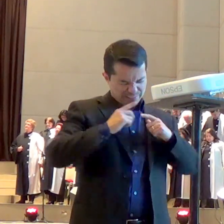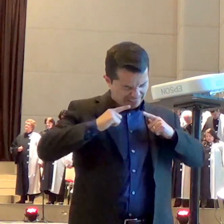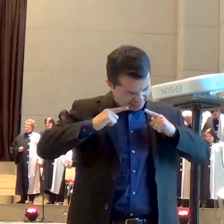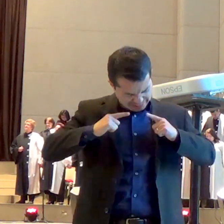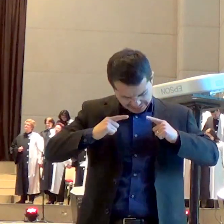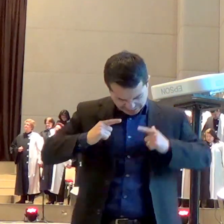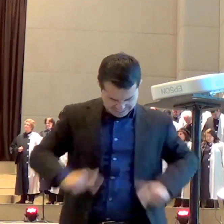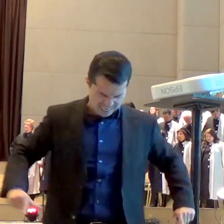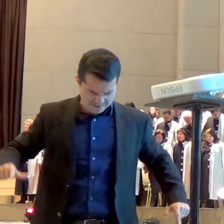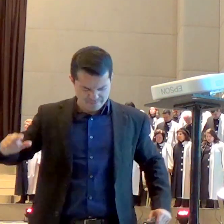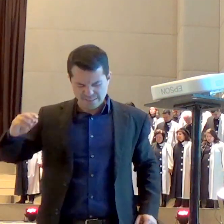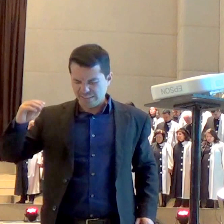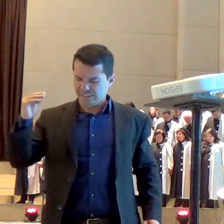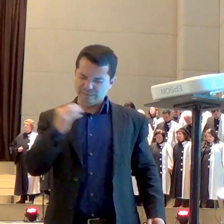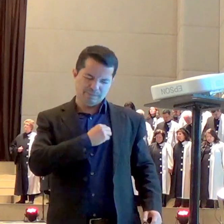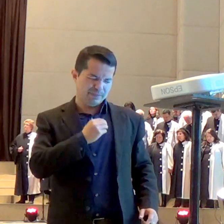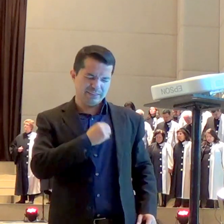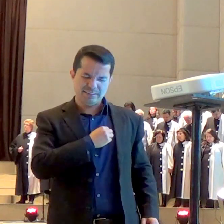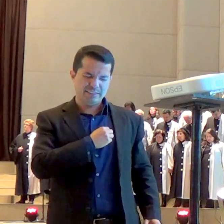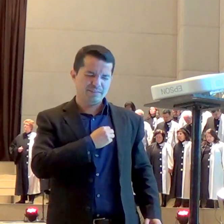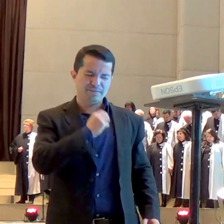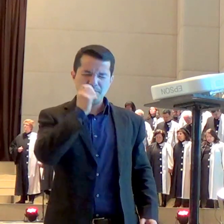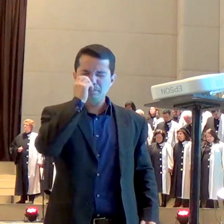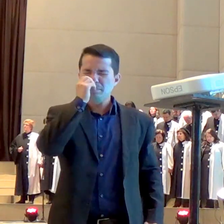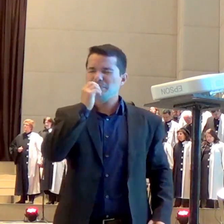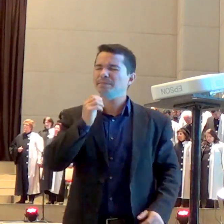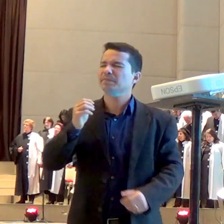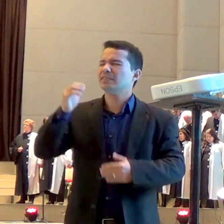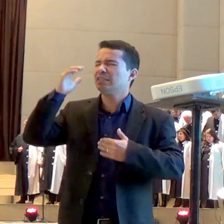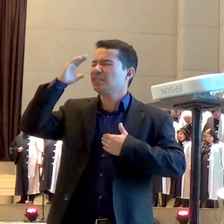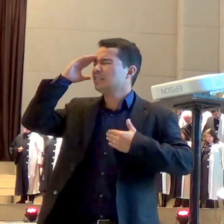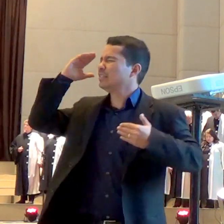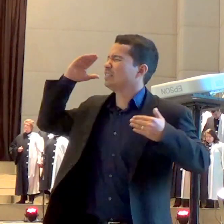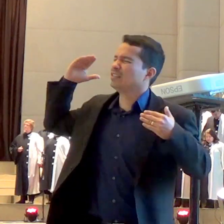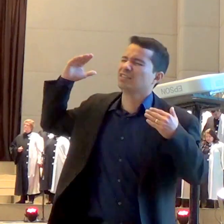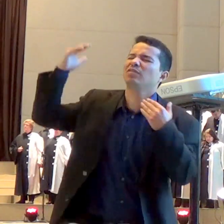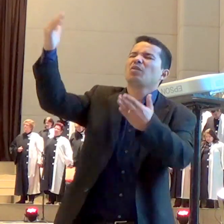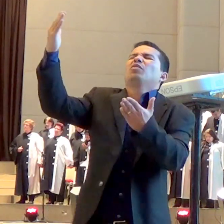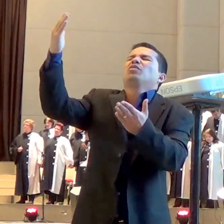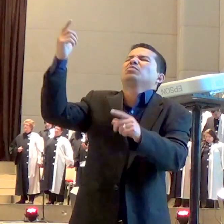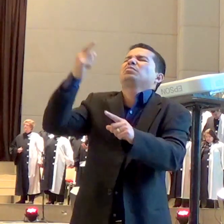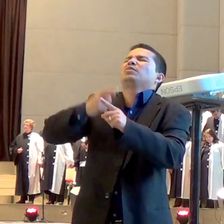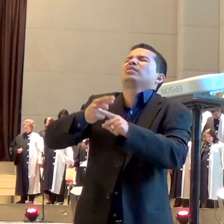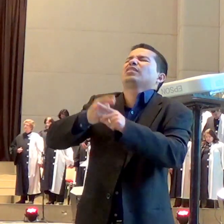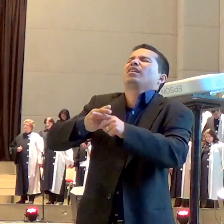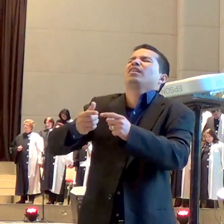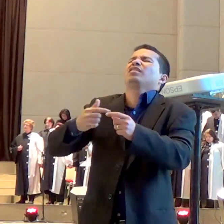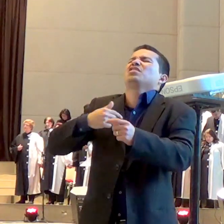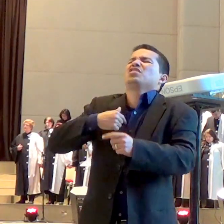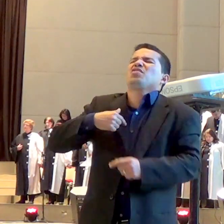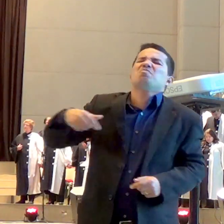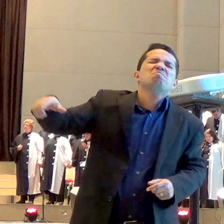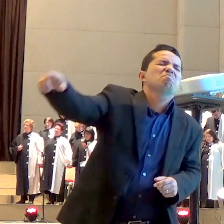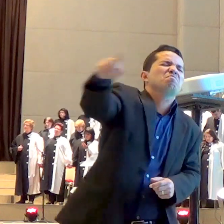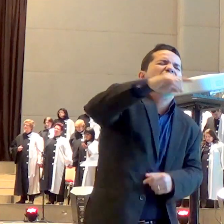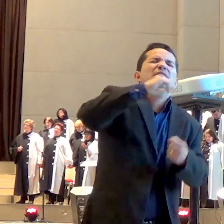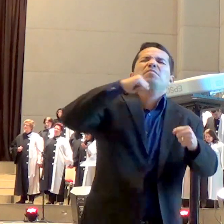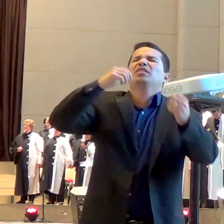eu te louvo pai porque as portas da sala do trono estão abertas e